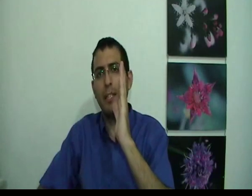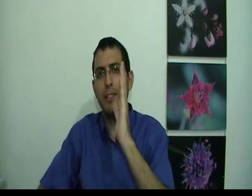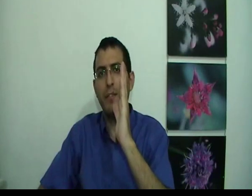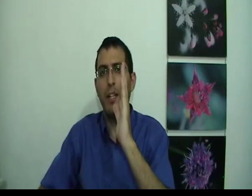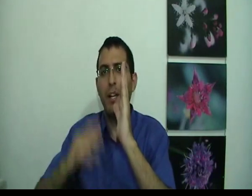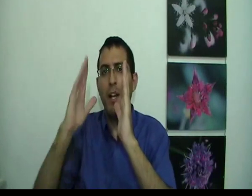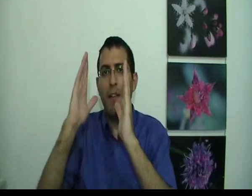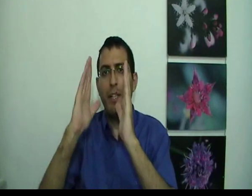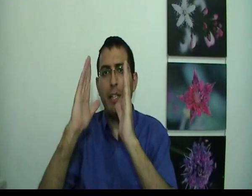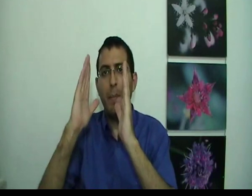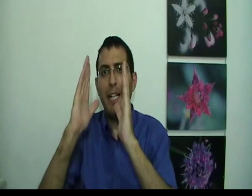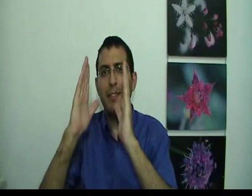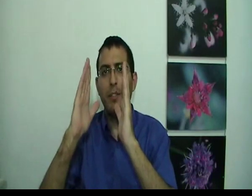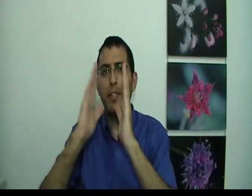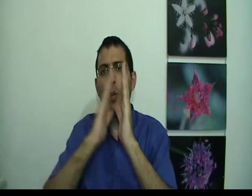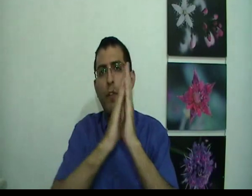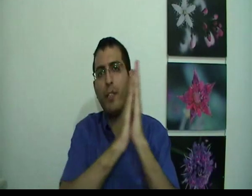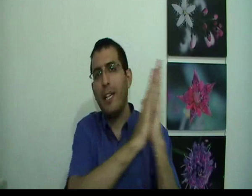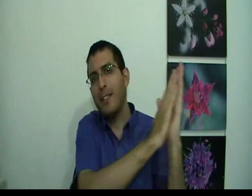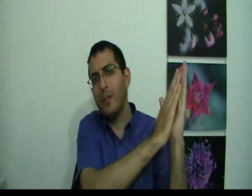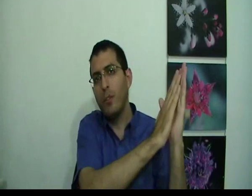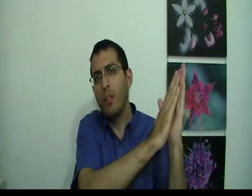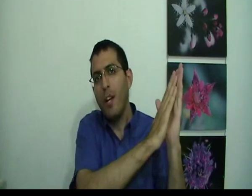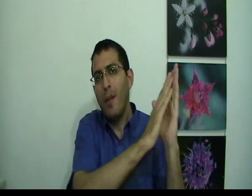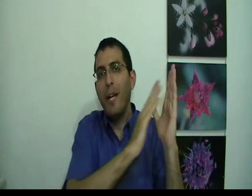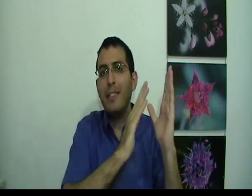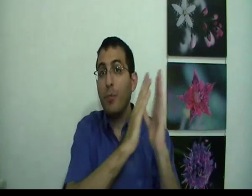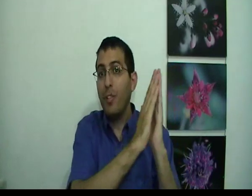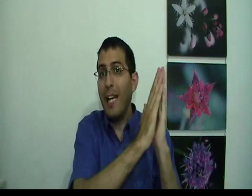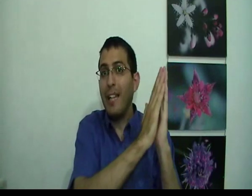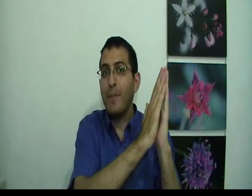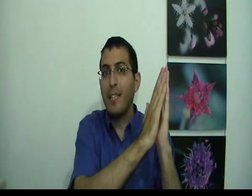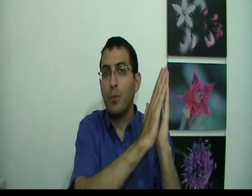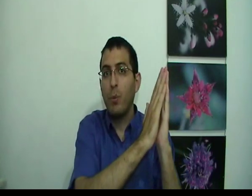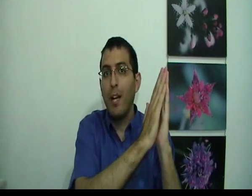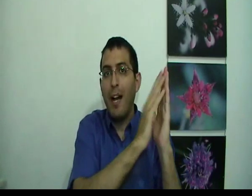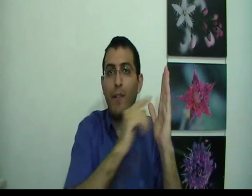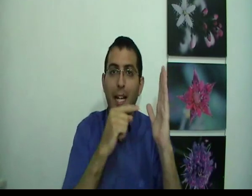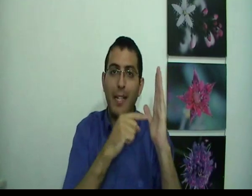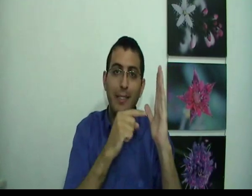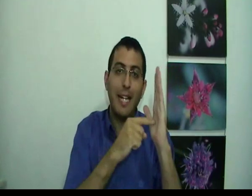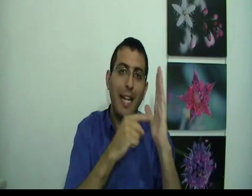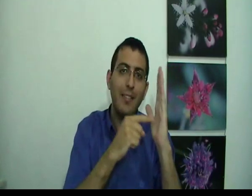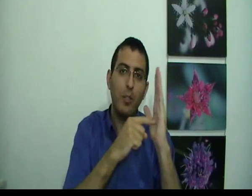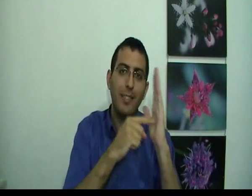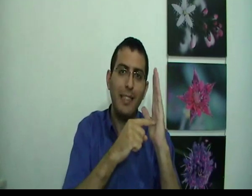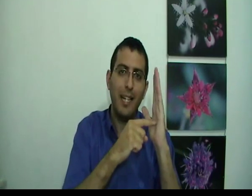יציבה ועם היד הזאת אני אדחוף את היד הזאת בעצם שתי הידיים זזו אבל היד הזאת זזה